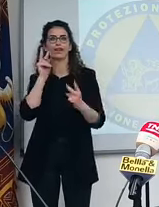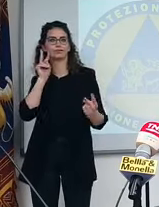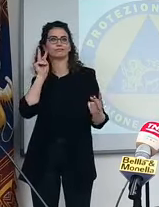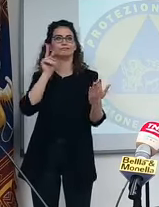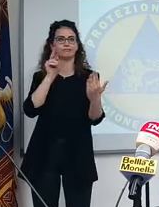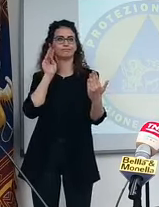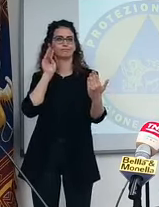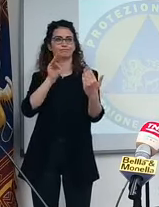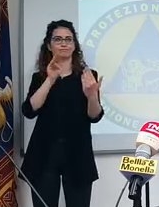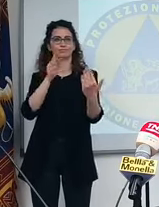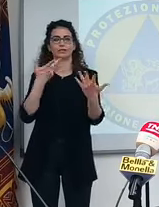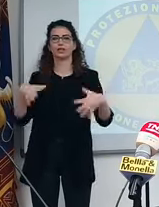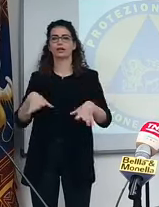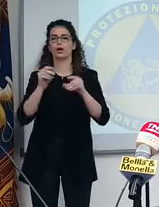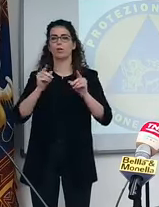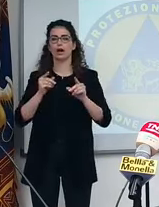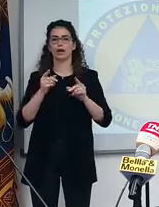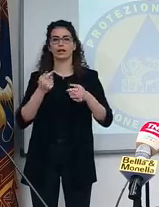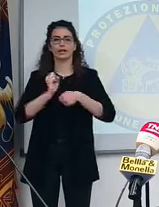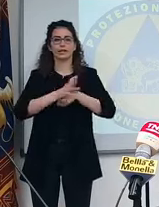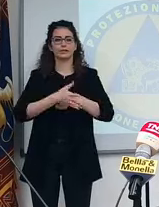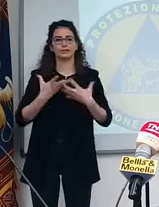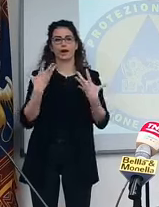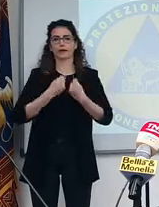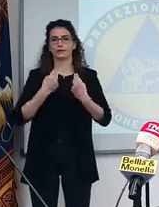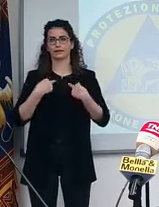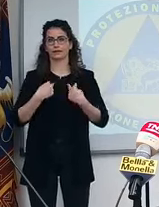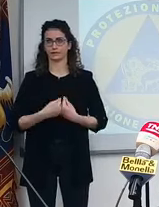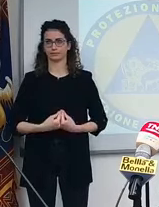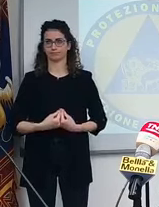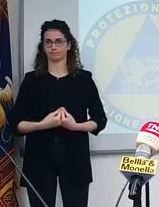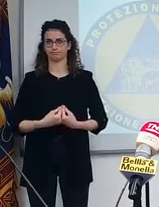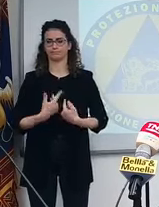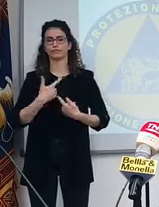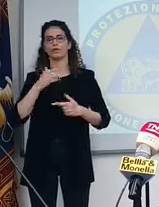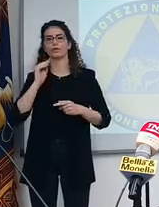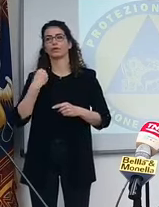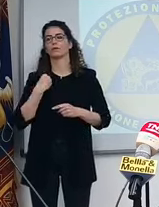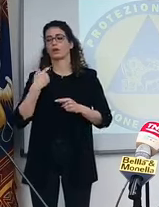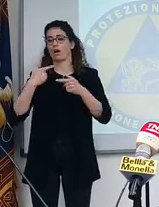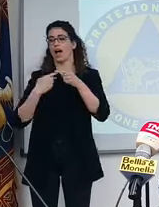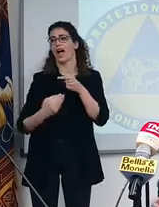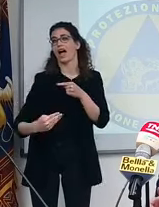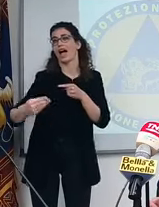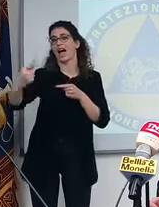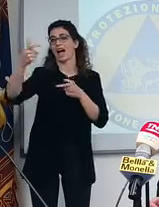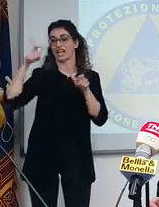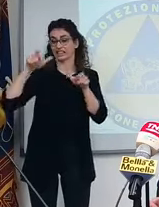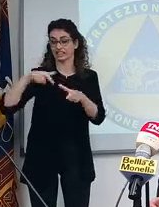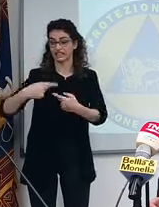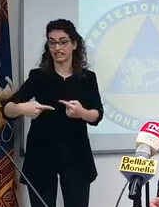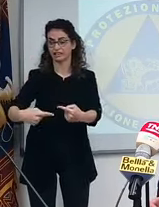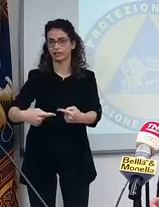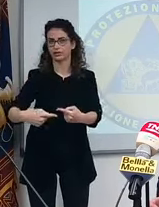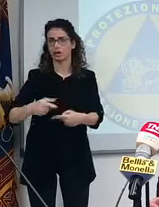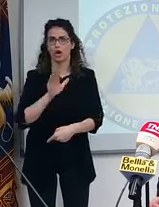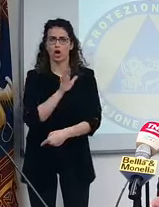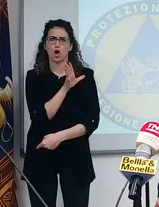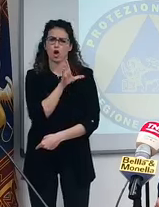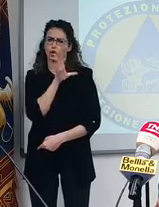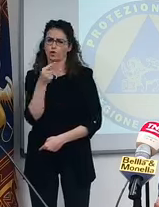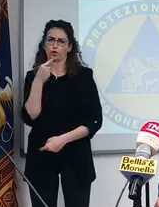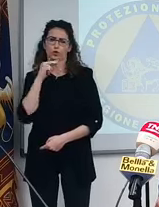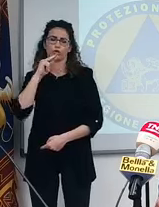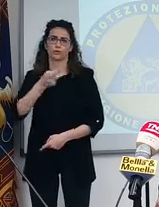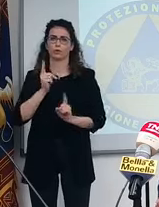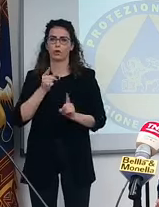Alla domanda se da qui all'infinito possiamo pensare di continuare con le restrizioni, tutti noi rispondiamo no. Cioè ormai abbiamo